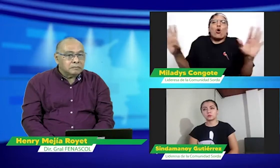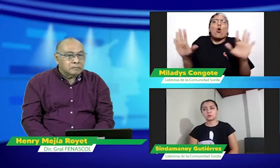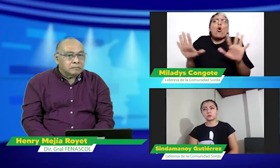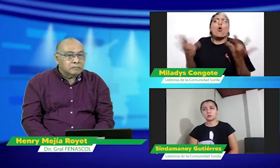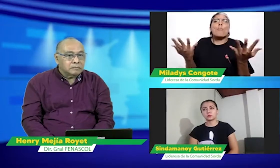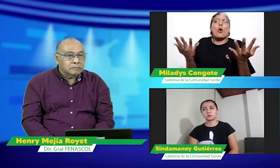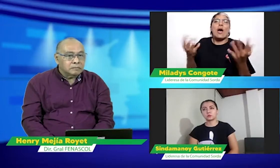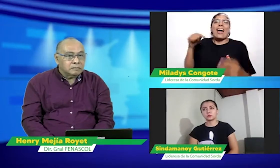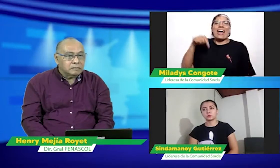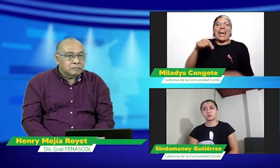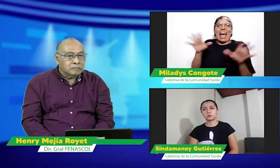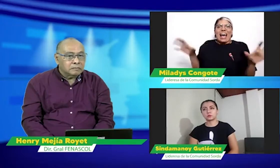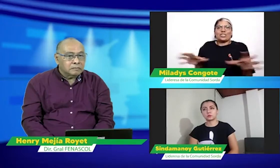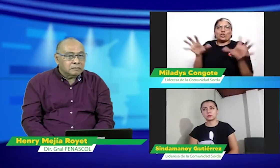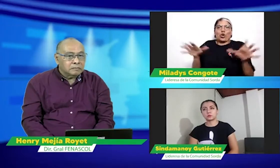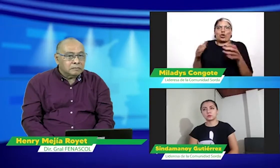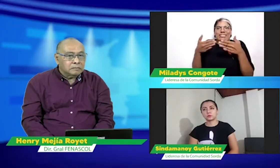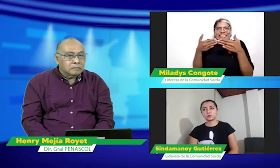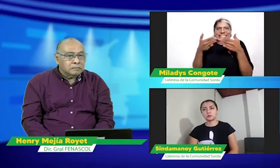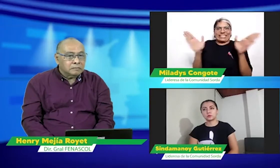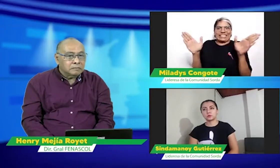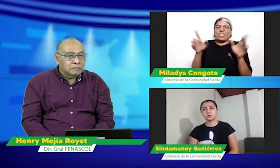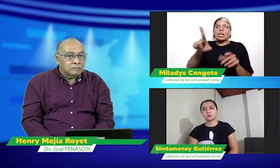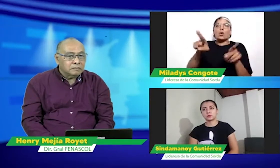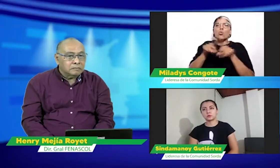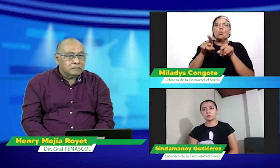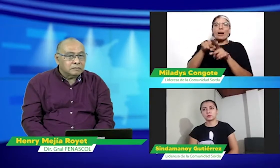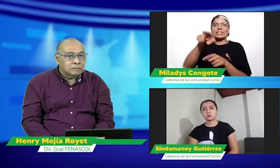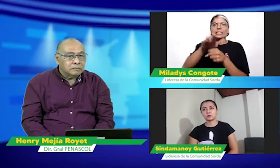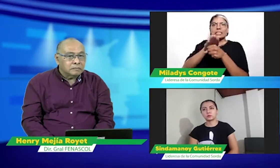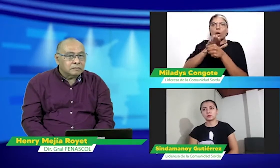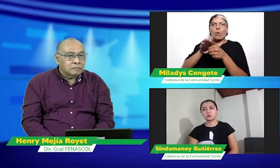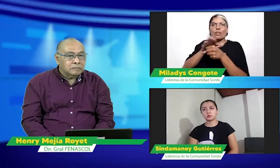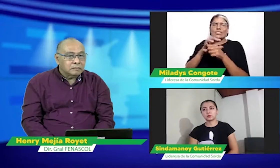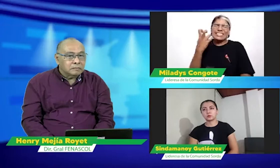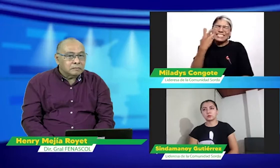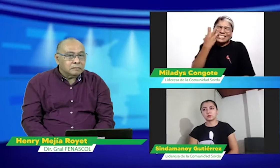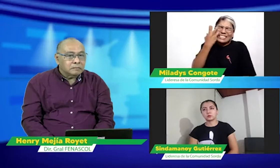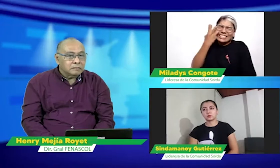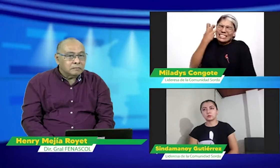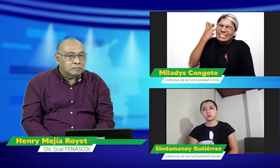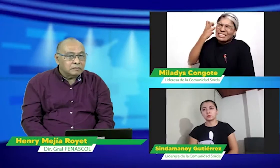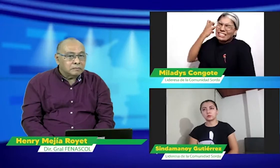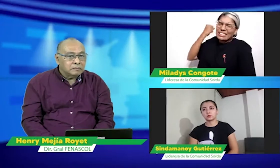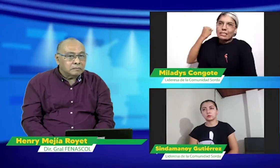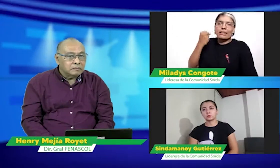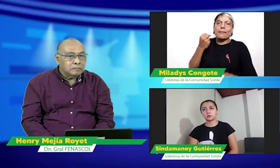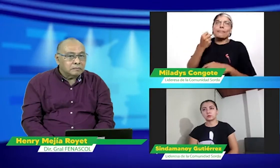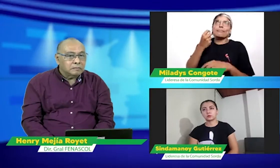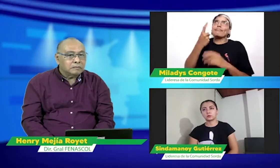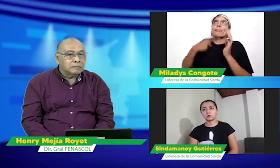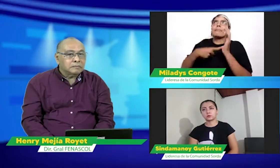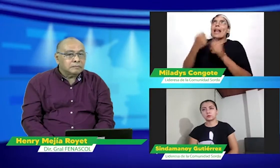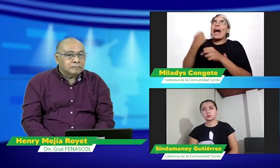disolver esas dudas, y eso cómo se hace en acciones, acciones que permitan abrir las puertas, porque